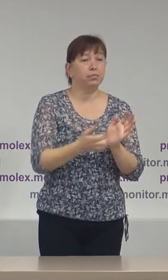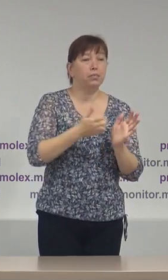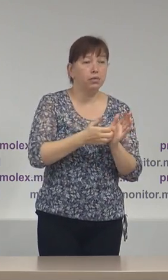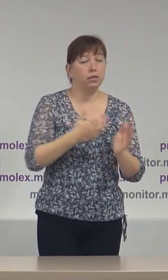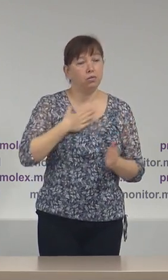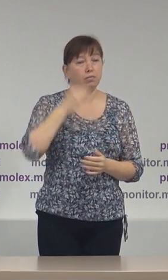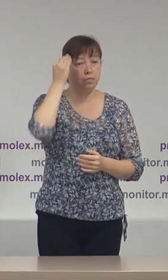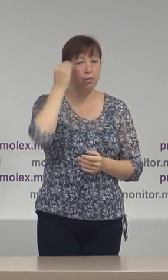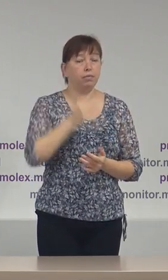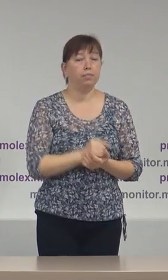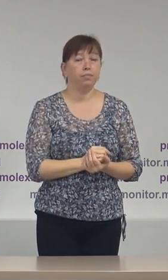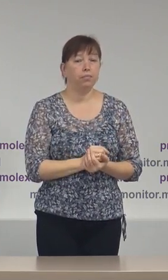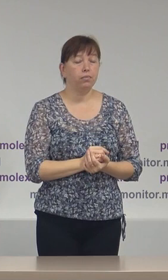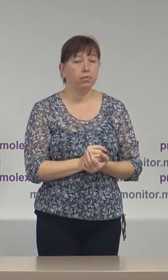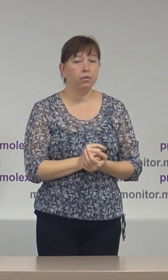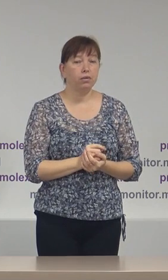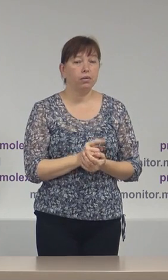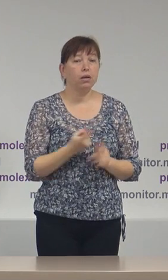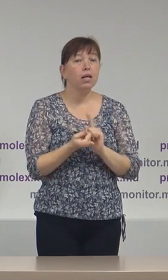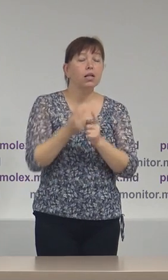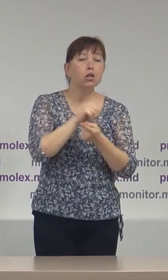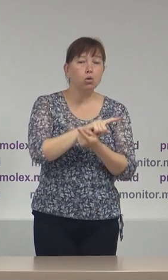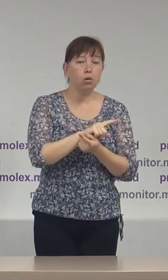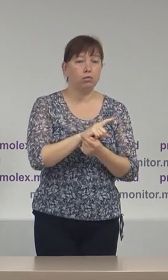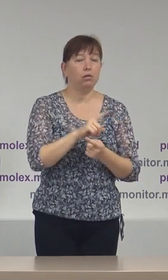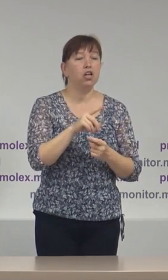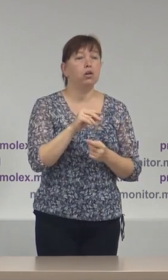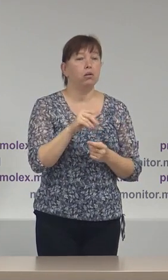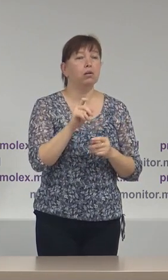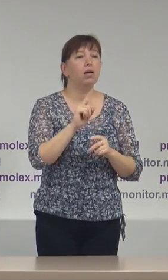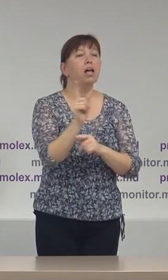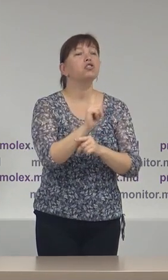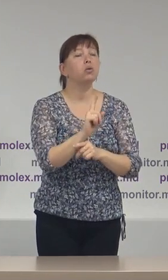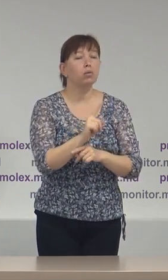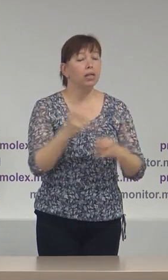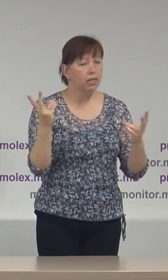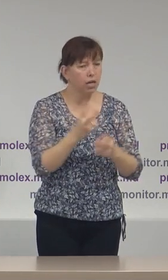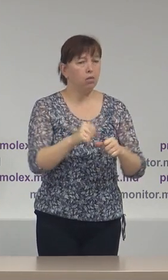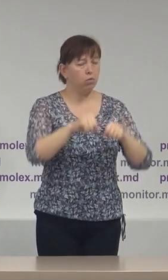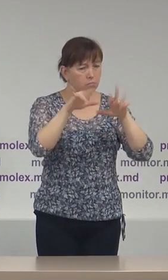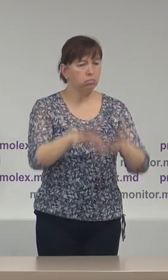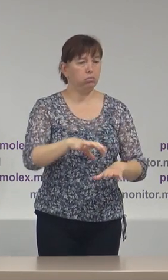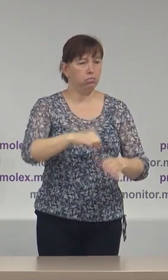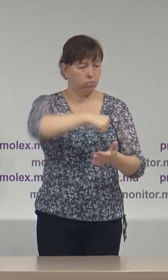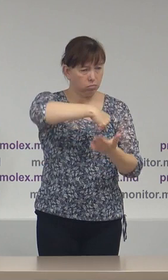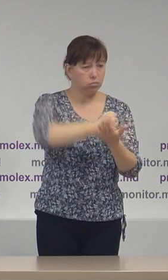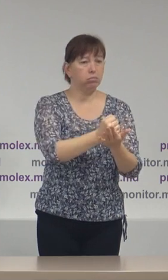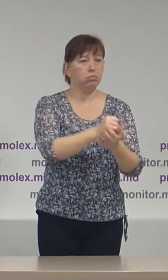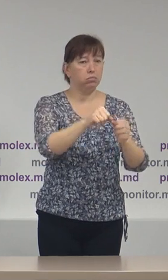punctul nostru de vedere în loc de circulară Comisia Electorală Centrală urma să adopte o hătărâre